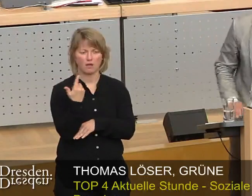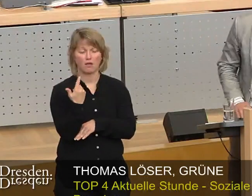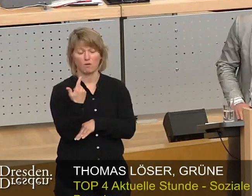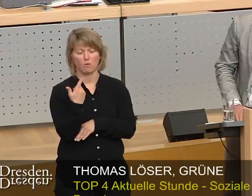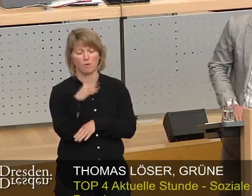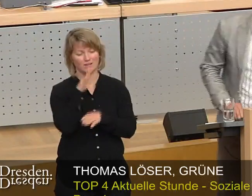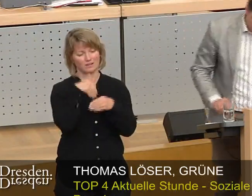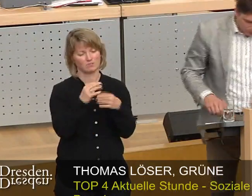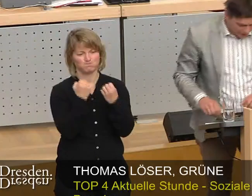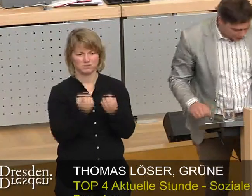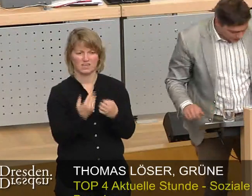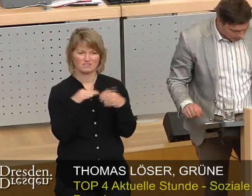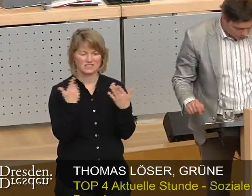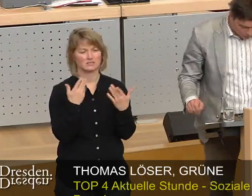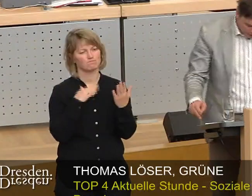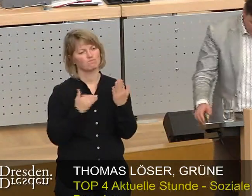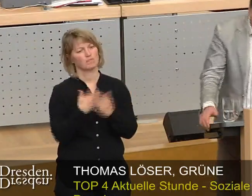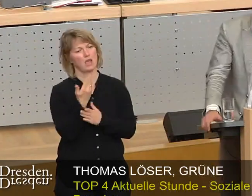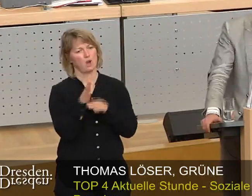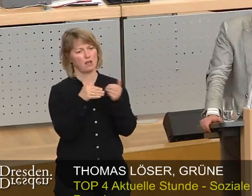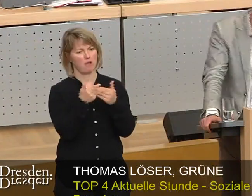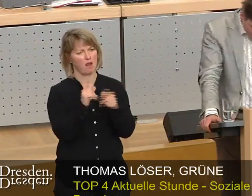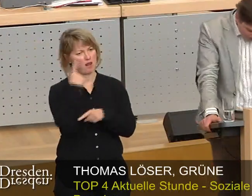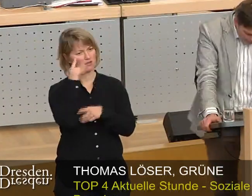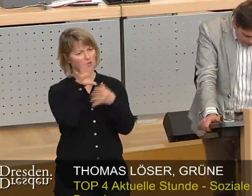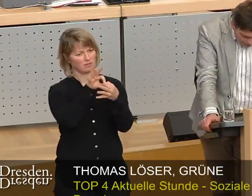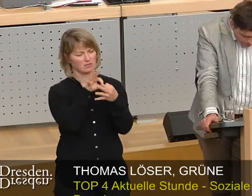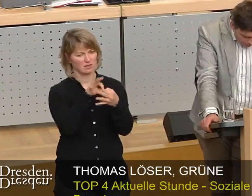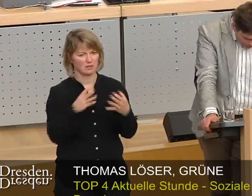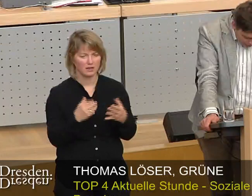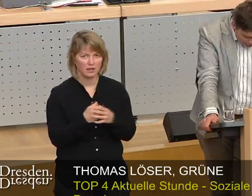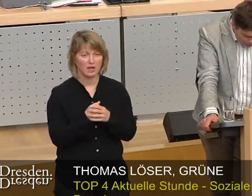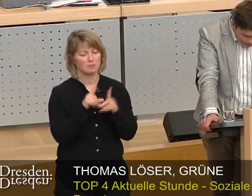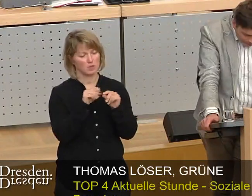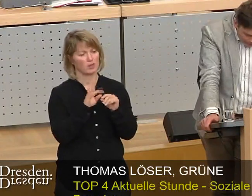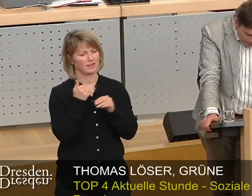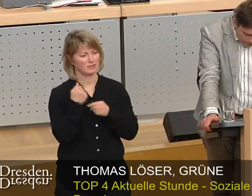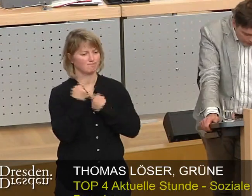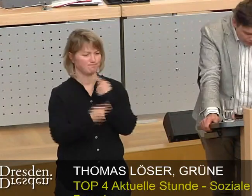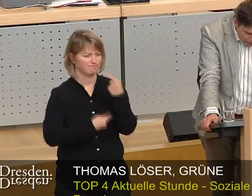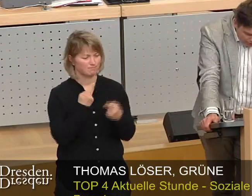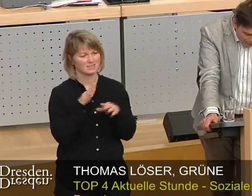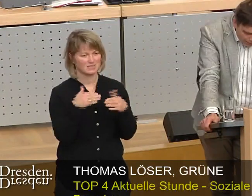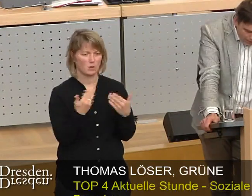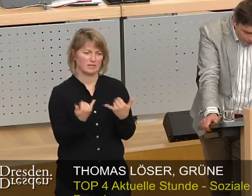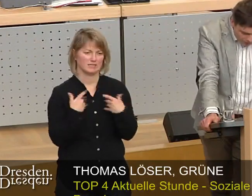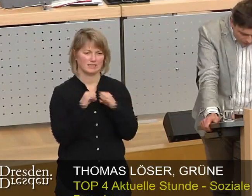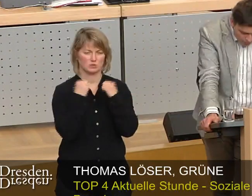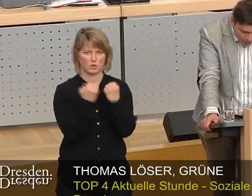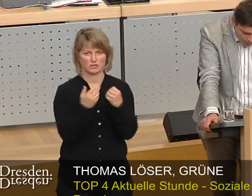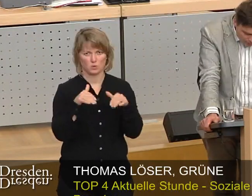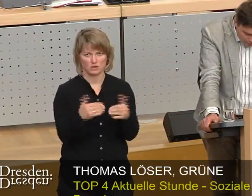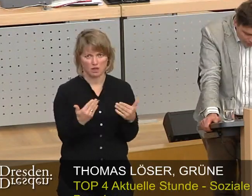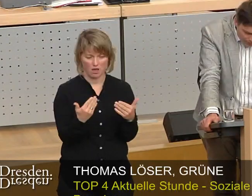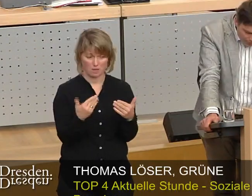starken neoliberalen Gedankengut, auch dazu geführt hat, dass wir heute in dieser Situation sind, die noch